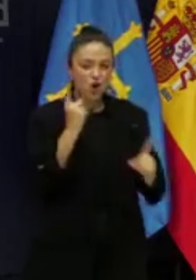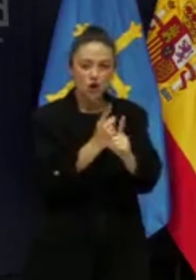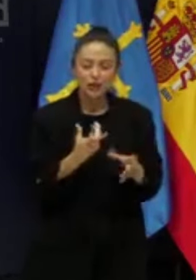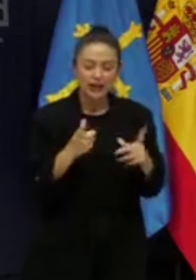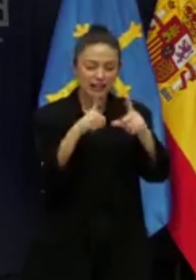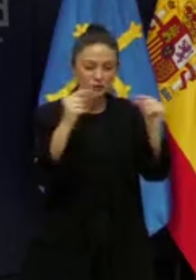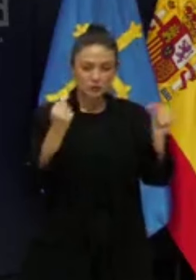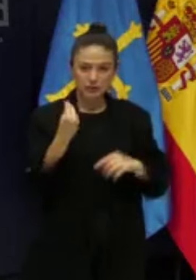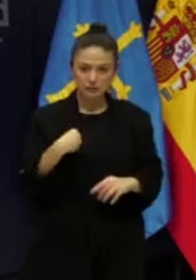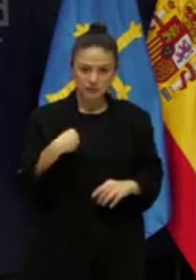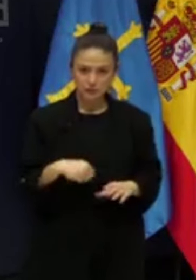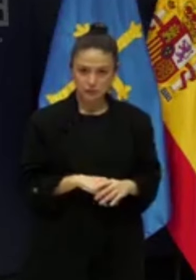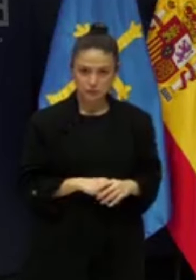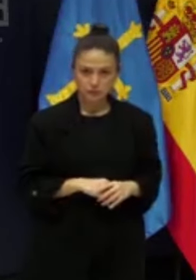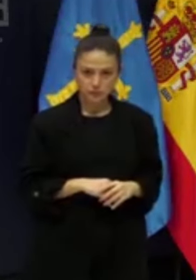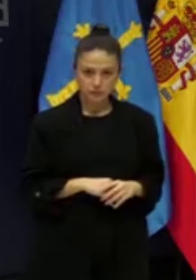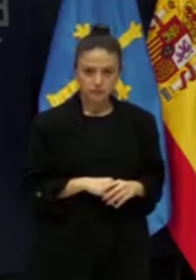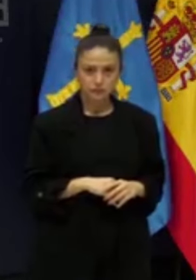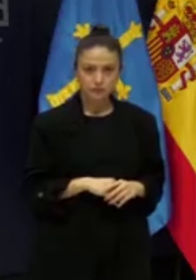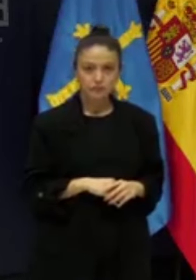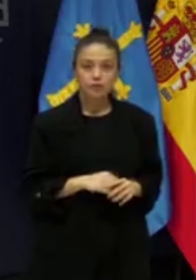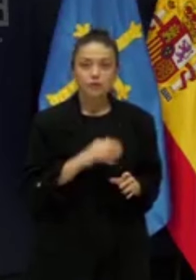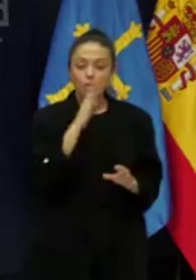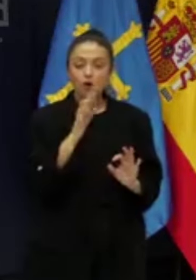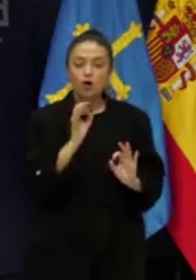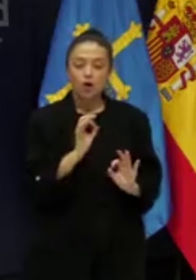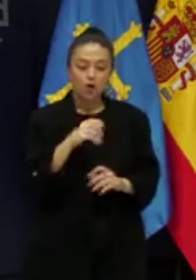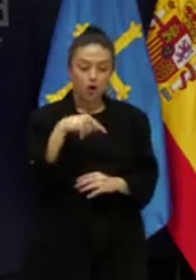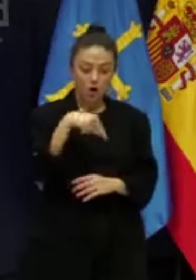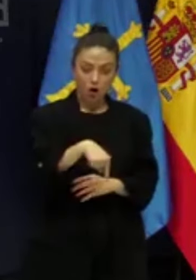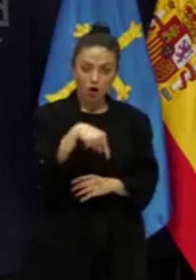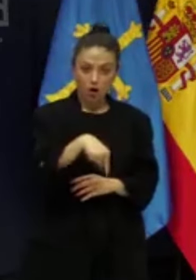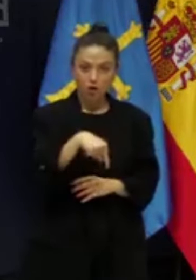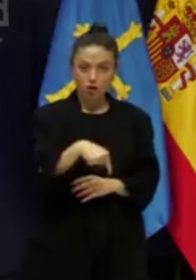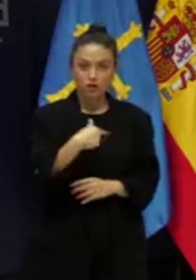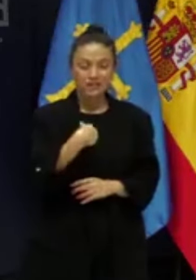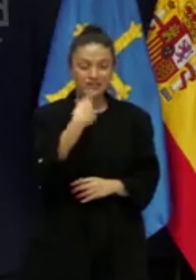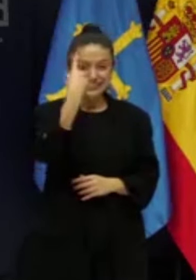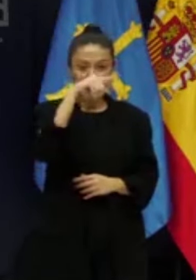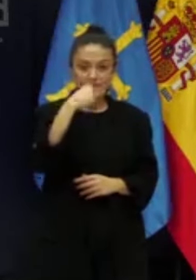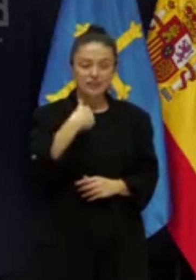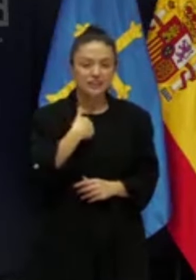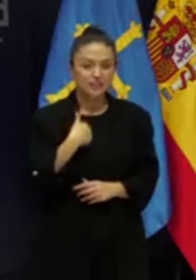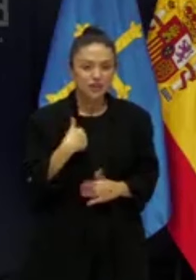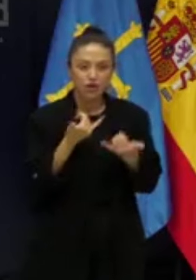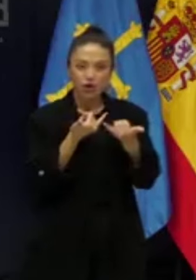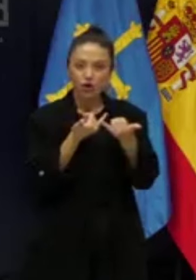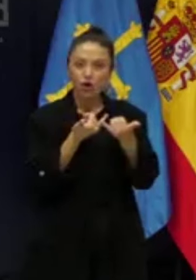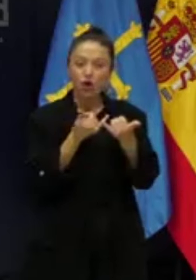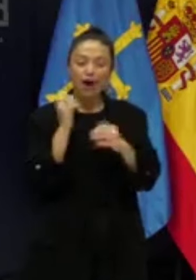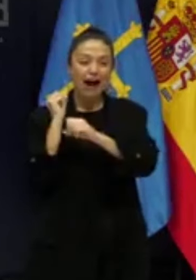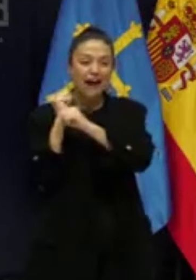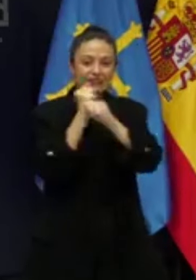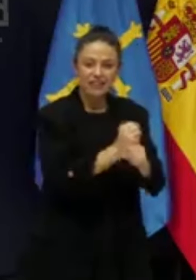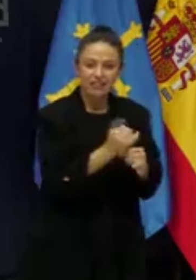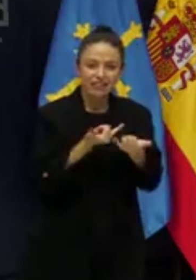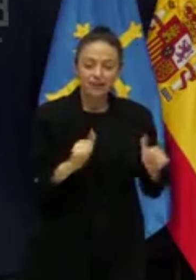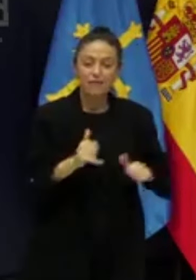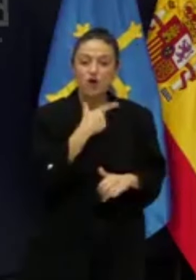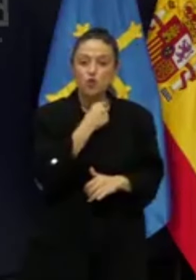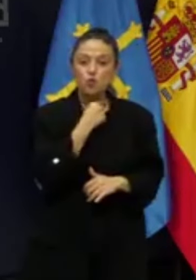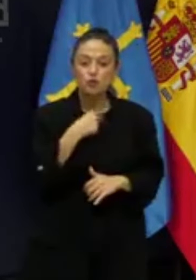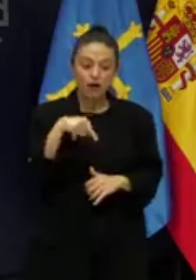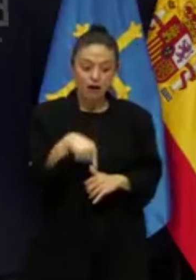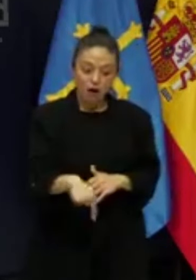postura de Asturias. Por eso, hoy, que además ya saben que yo soy muy de celebrar este tipo de aniversarios, hoy se